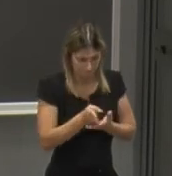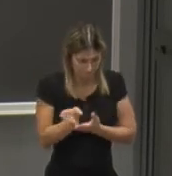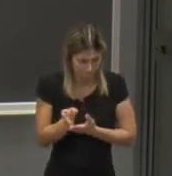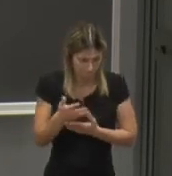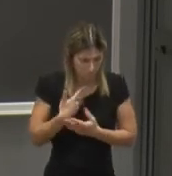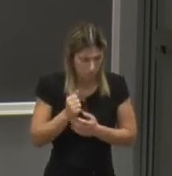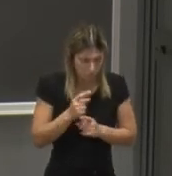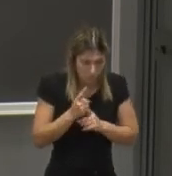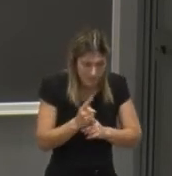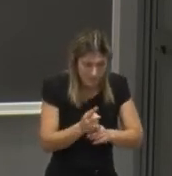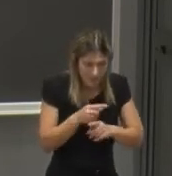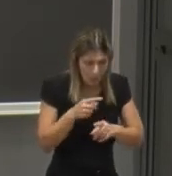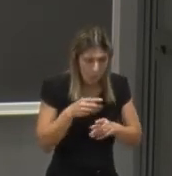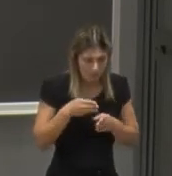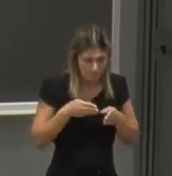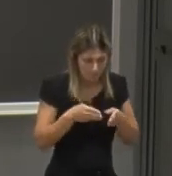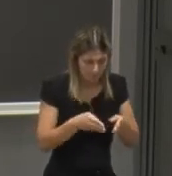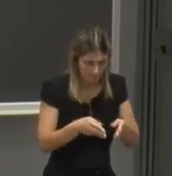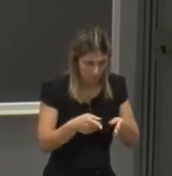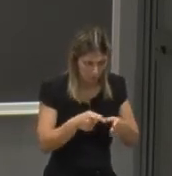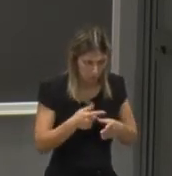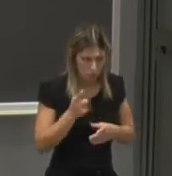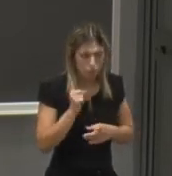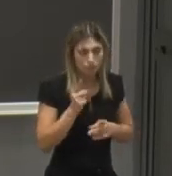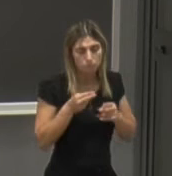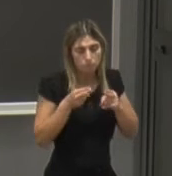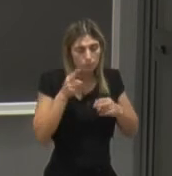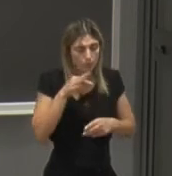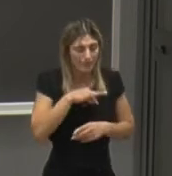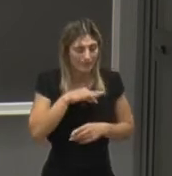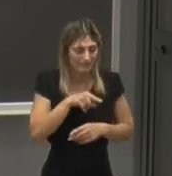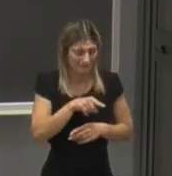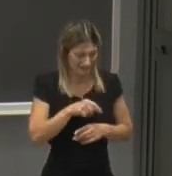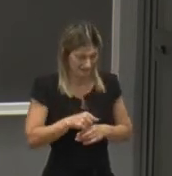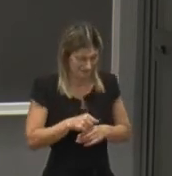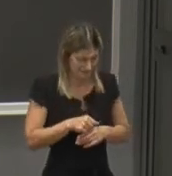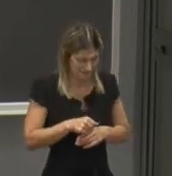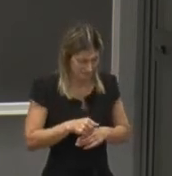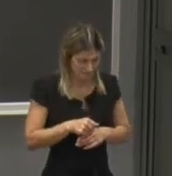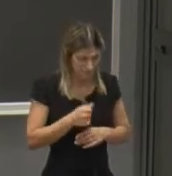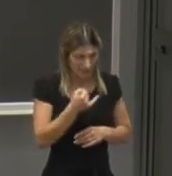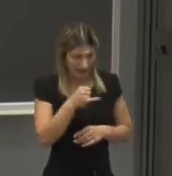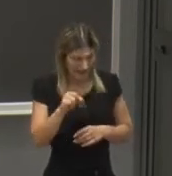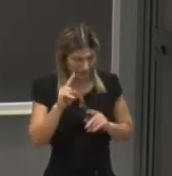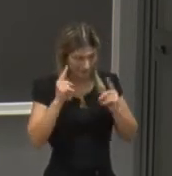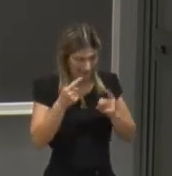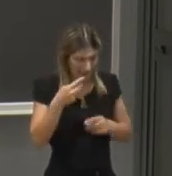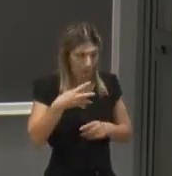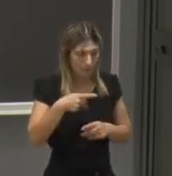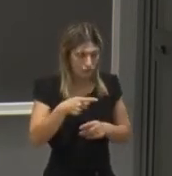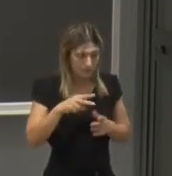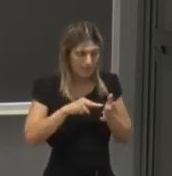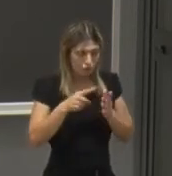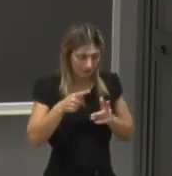per seguire il percorso che più vi interessa infine la laurea magistrale in ingegneria dei sistemi di controllo e